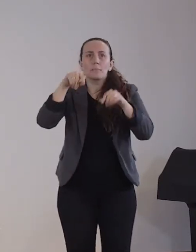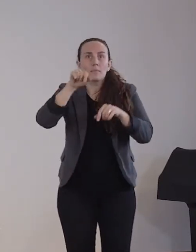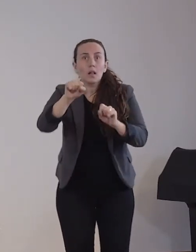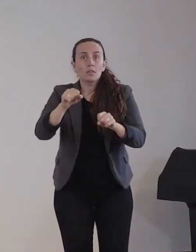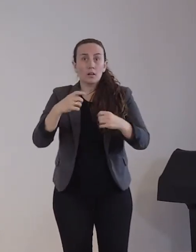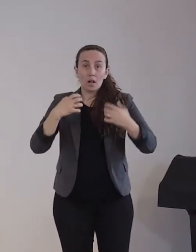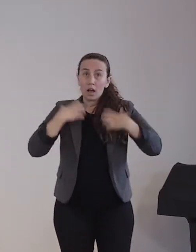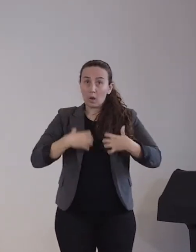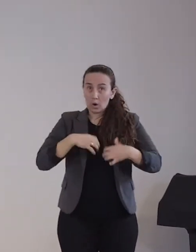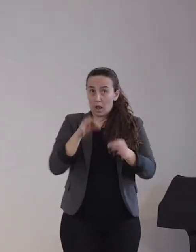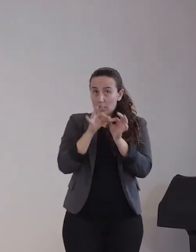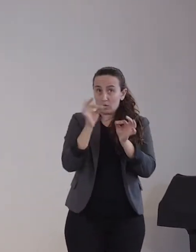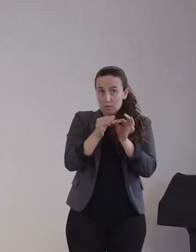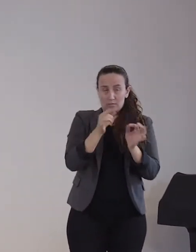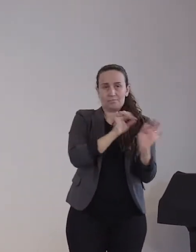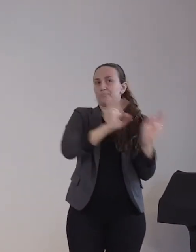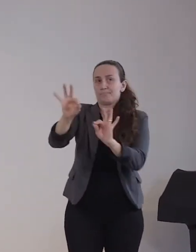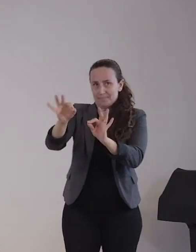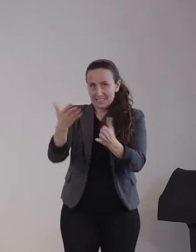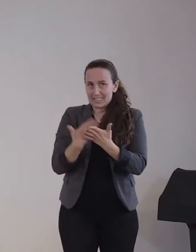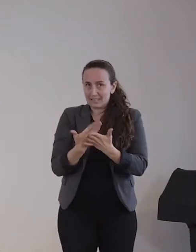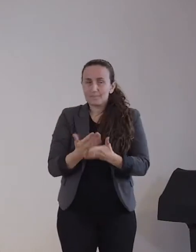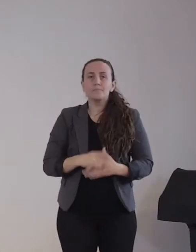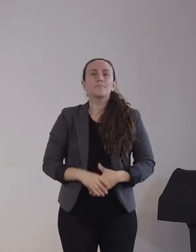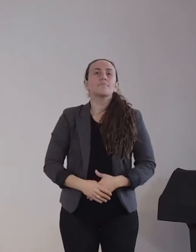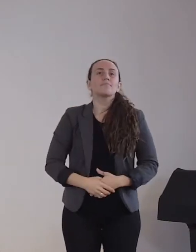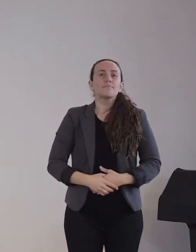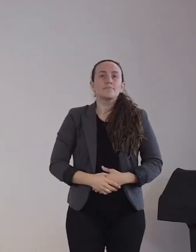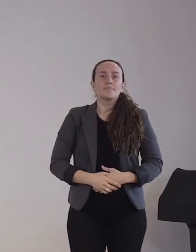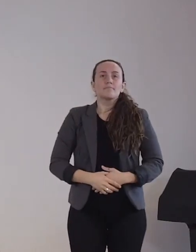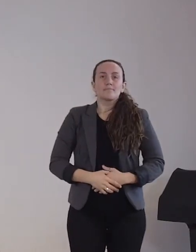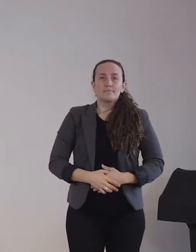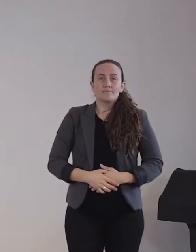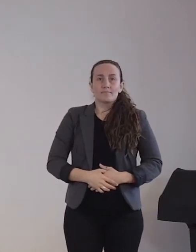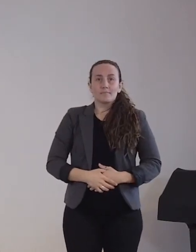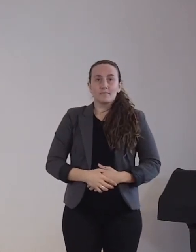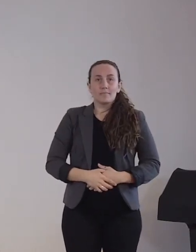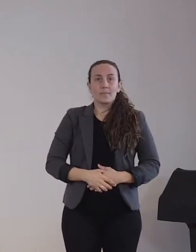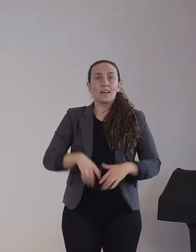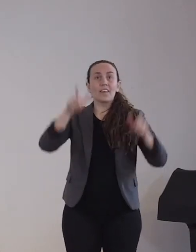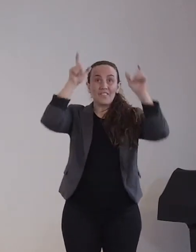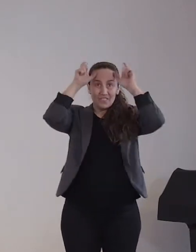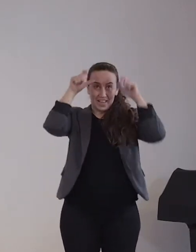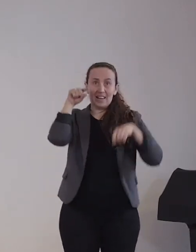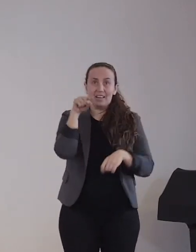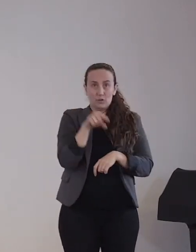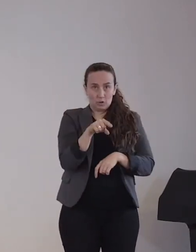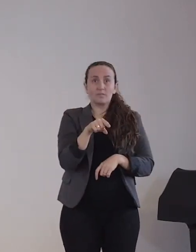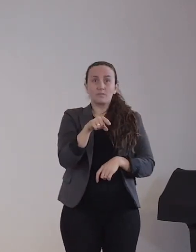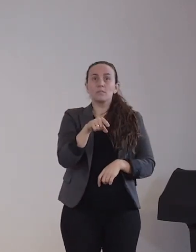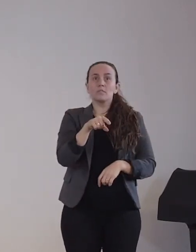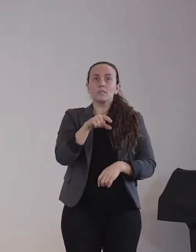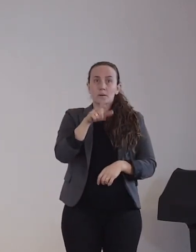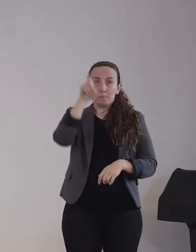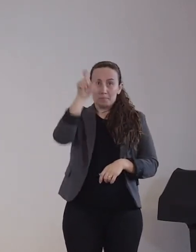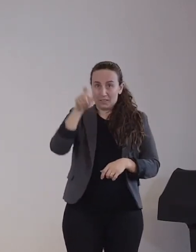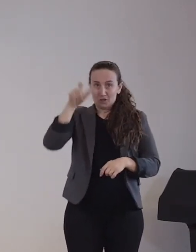Der Eintritt des Virus in die menschliche Zelle ist der sogenannte ACE2-Rezeptor, der in vielen